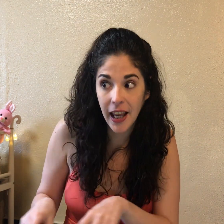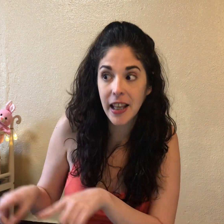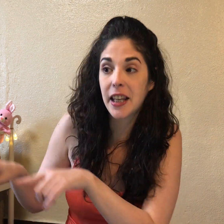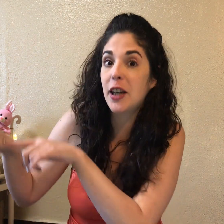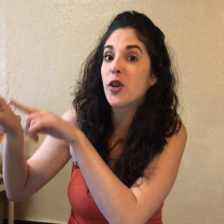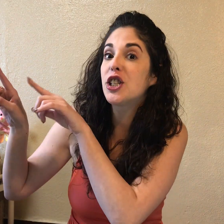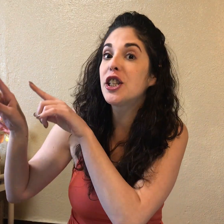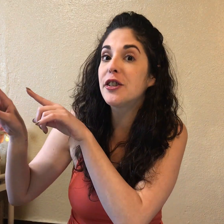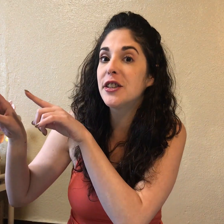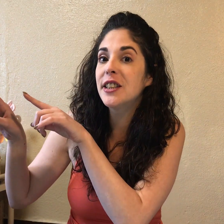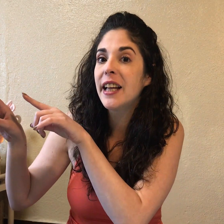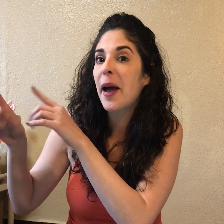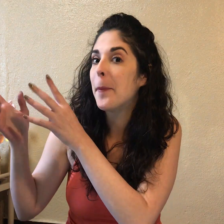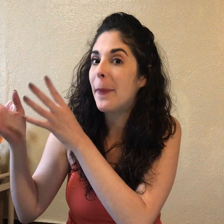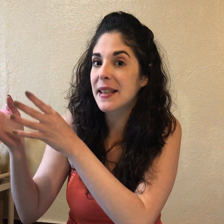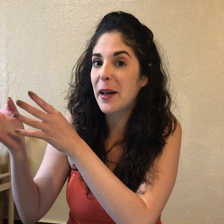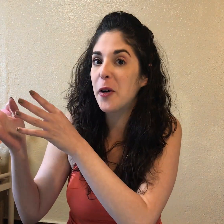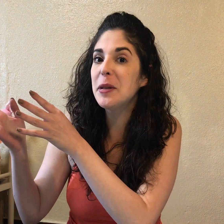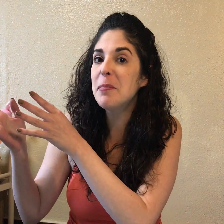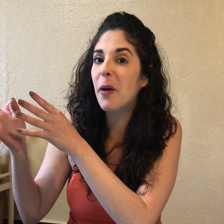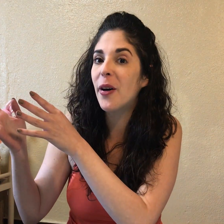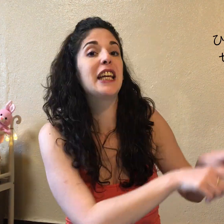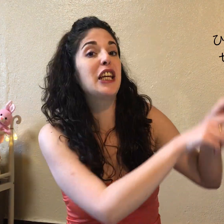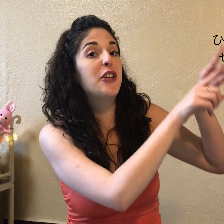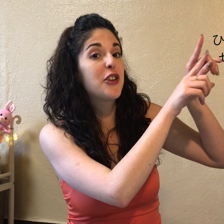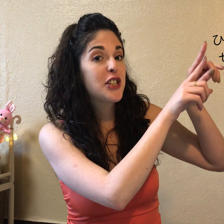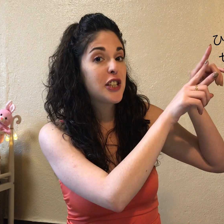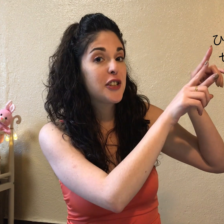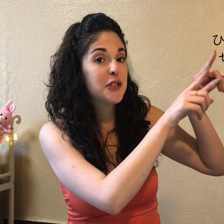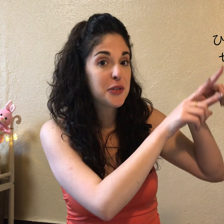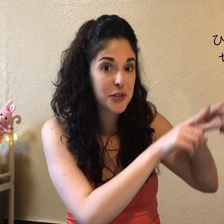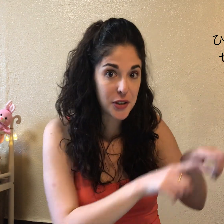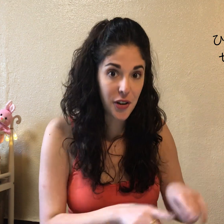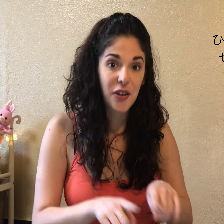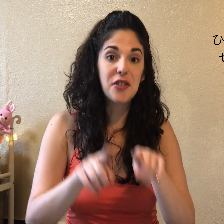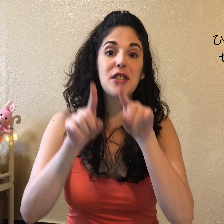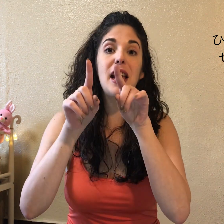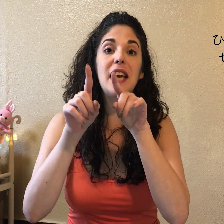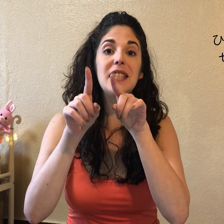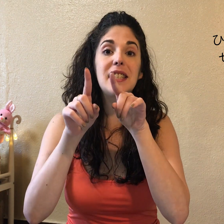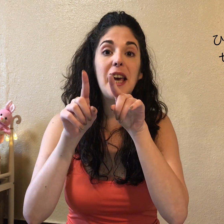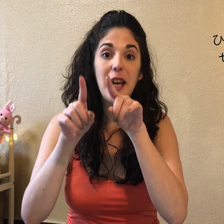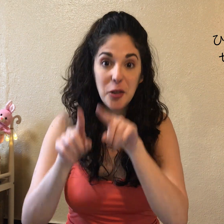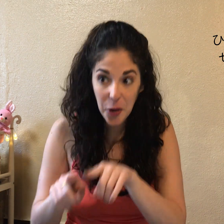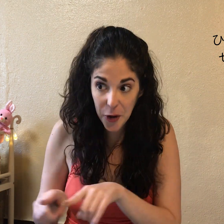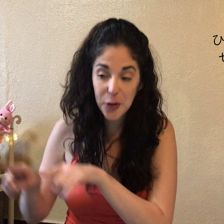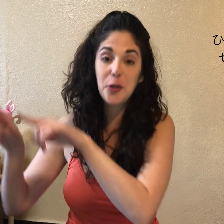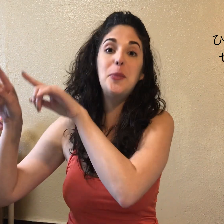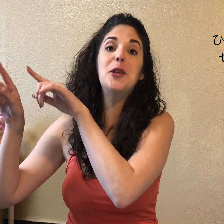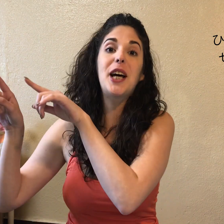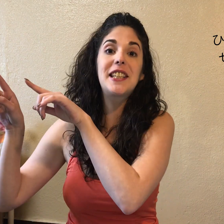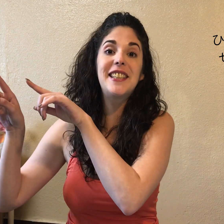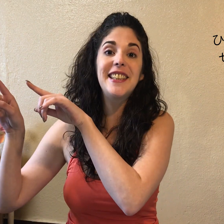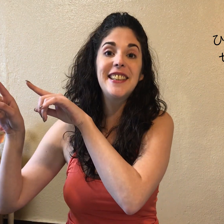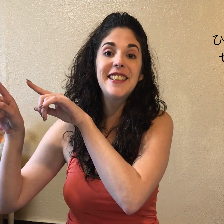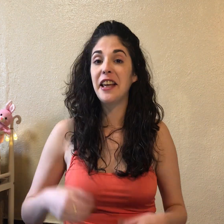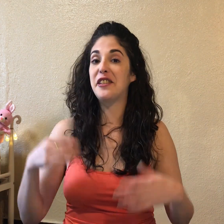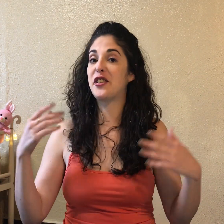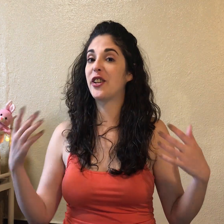Hiroshi-kun, va a ser lo mismo. Hiroshi-kun no sensei no tomodachi. Y si yo